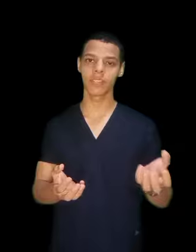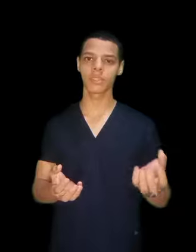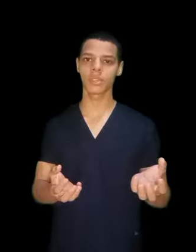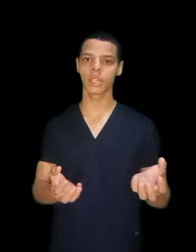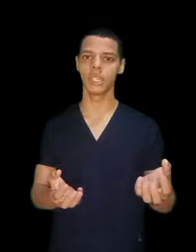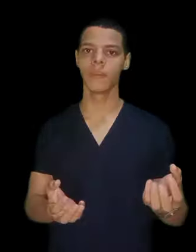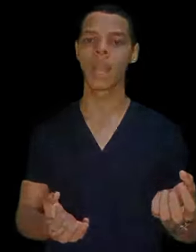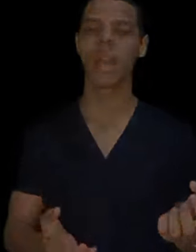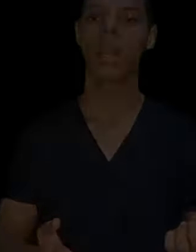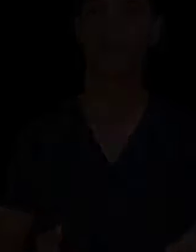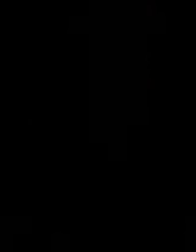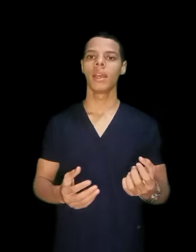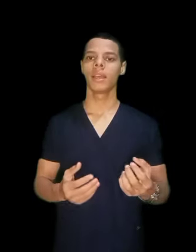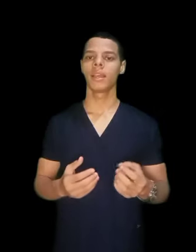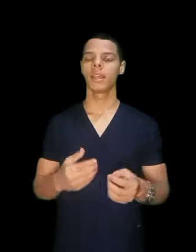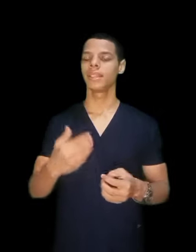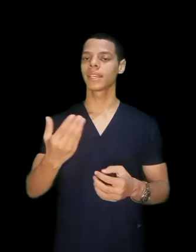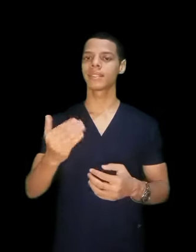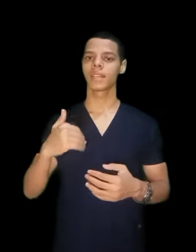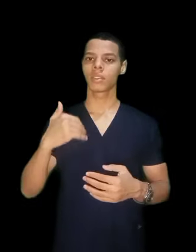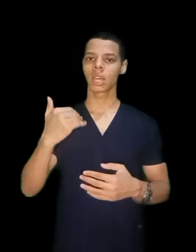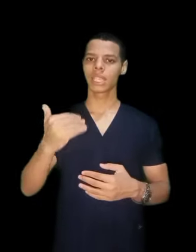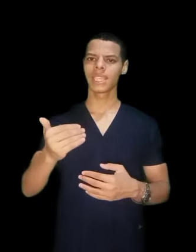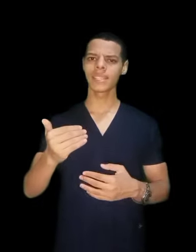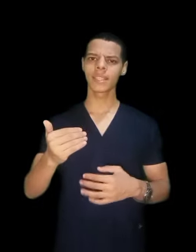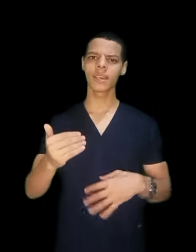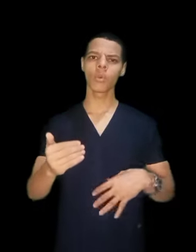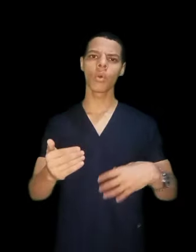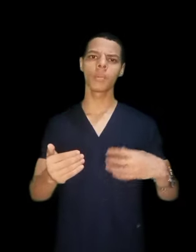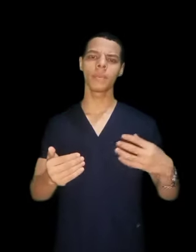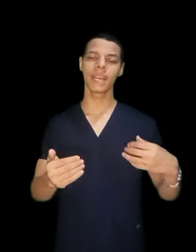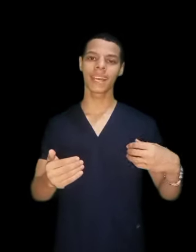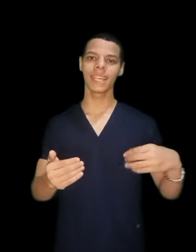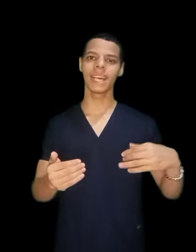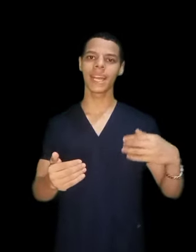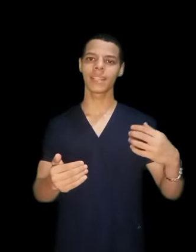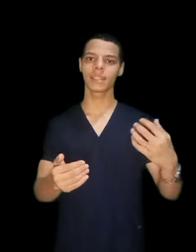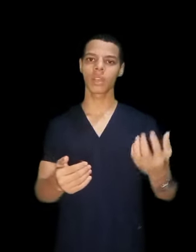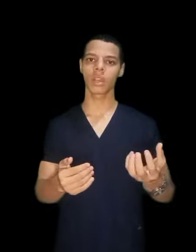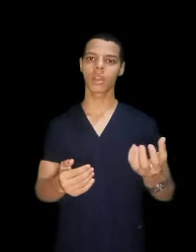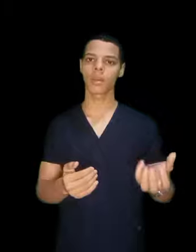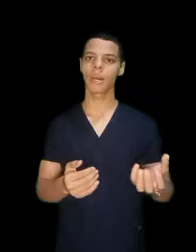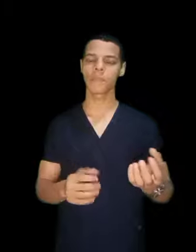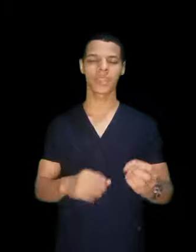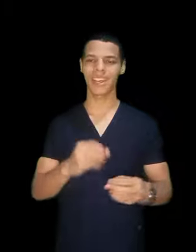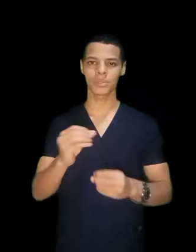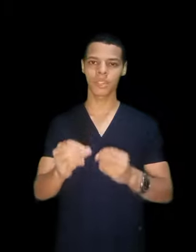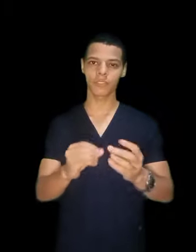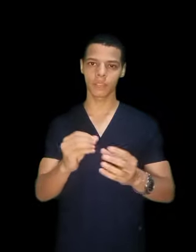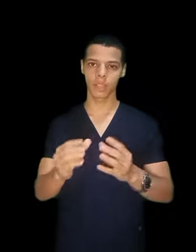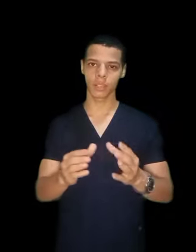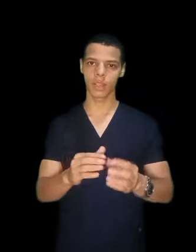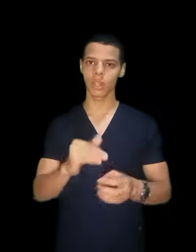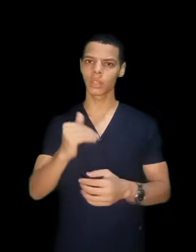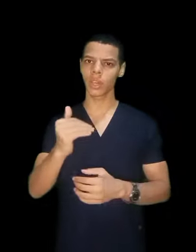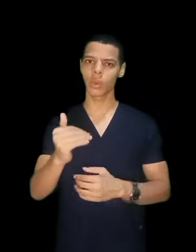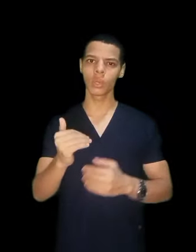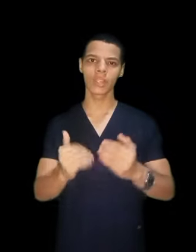فني صحي لانك انت على الدرجة التالتة وهو بيبقى اخذيه على الدرجة الرابعة. اصرف الدرجات درجة اولى